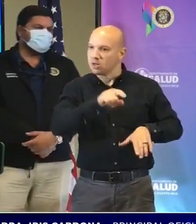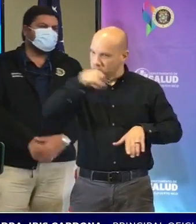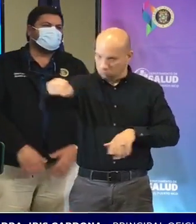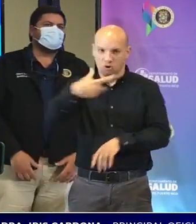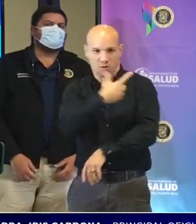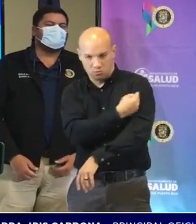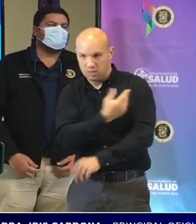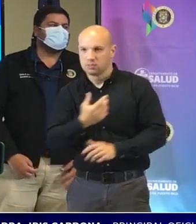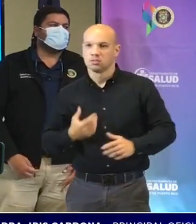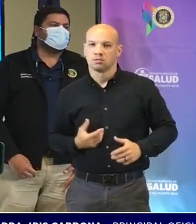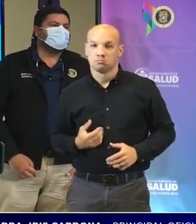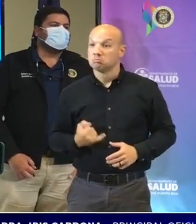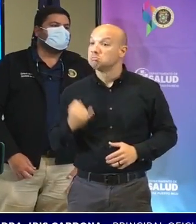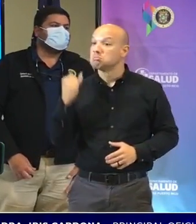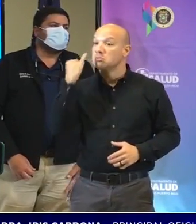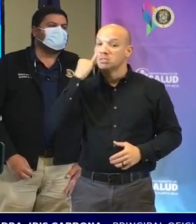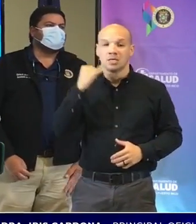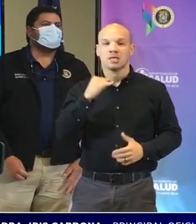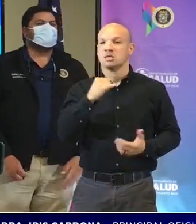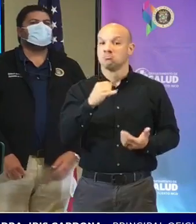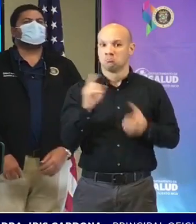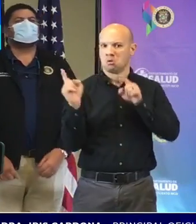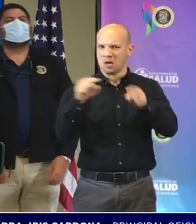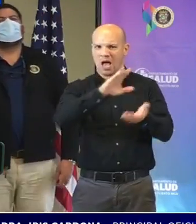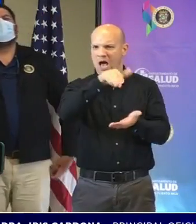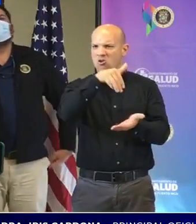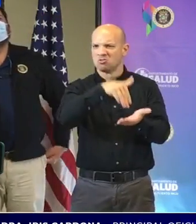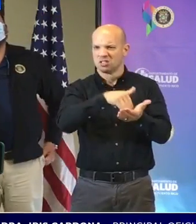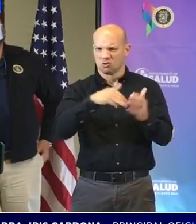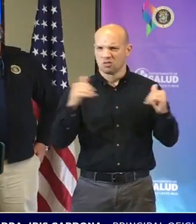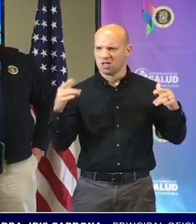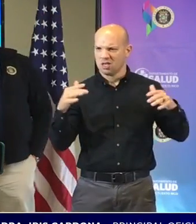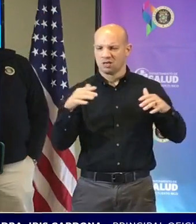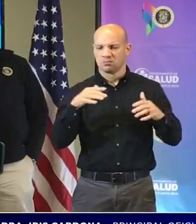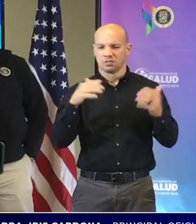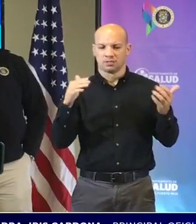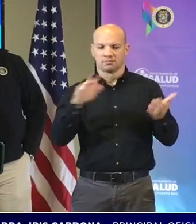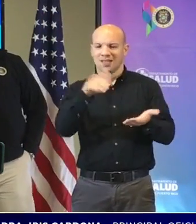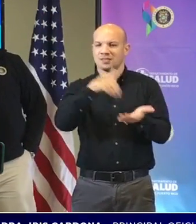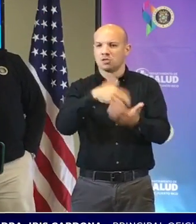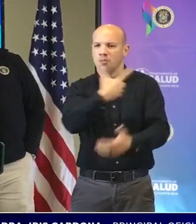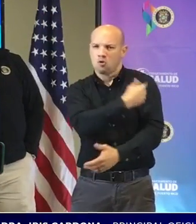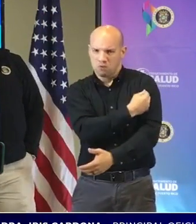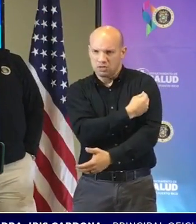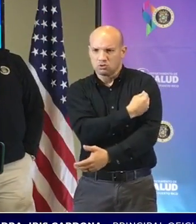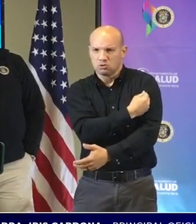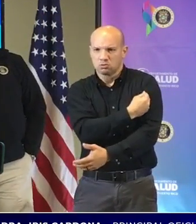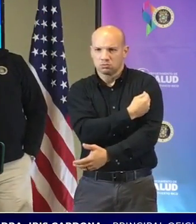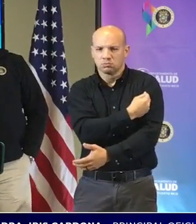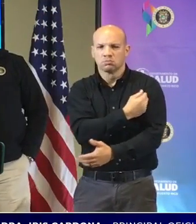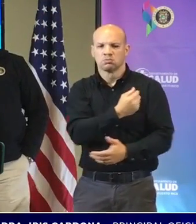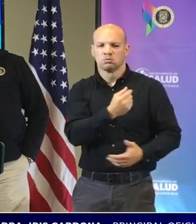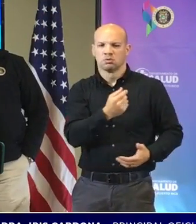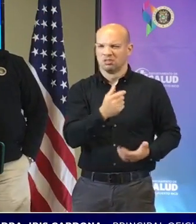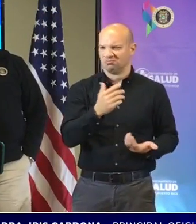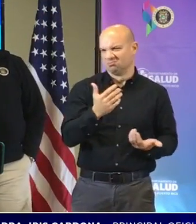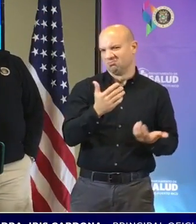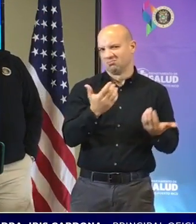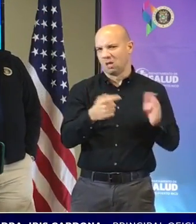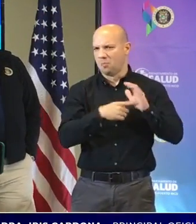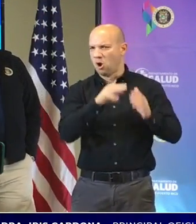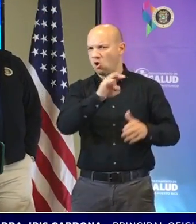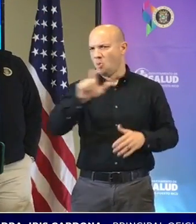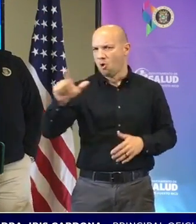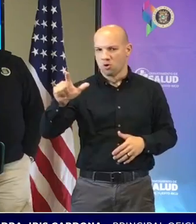si te das una vuelta por los centros de vacunación no tradicionales que están en los en los centros comerciales la fila los